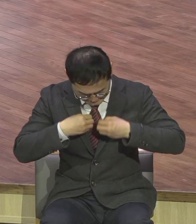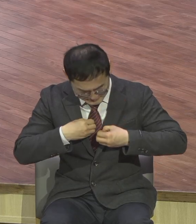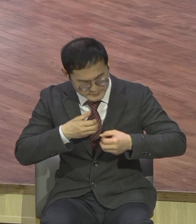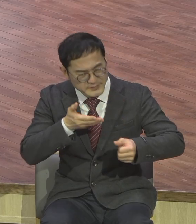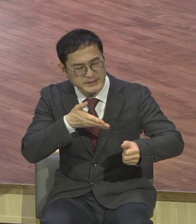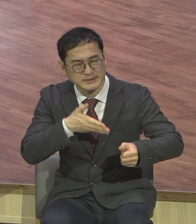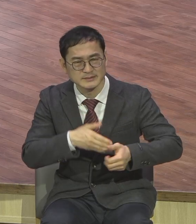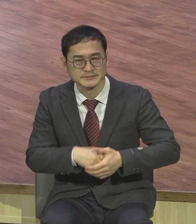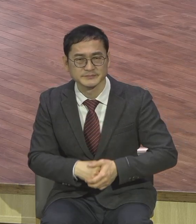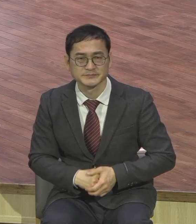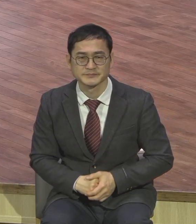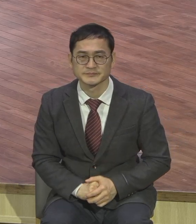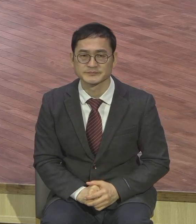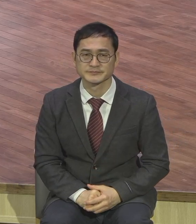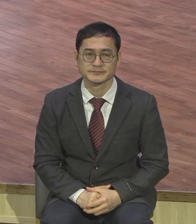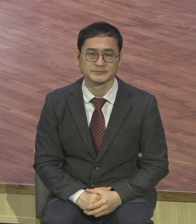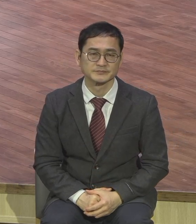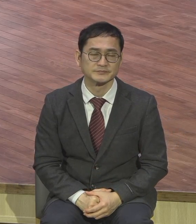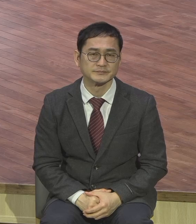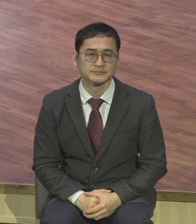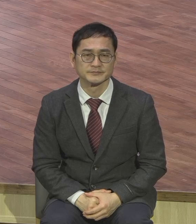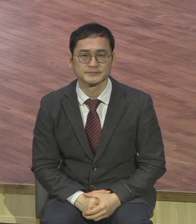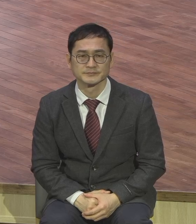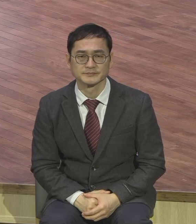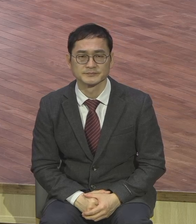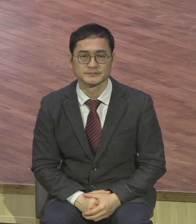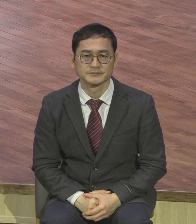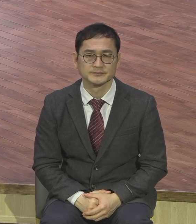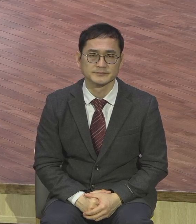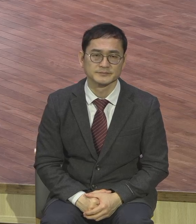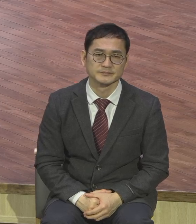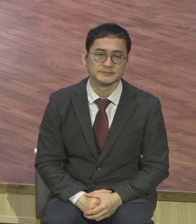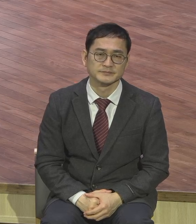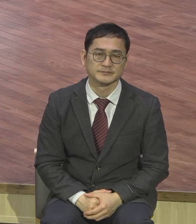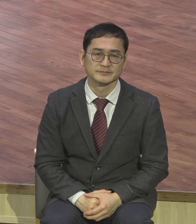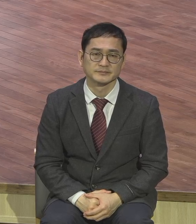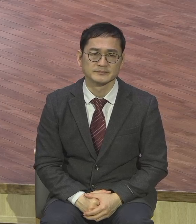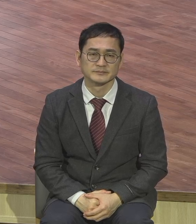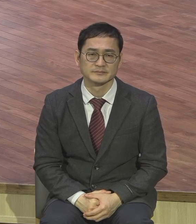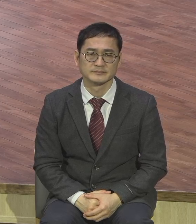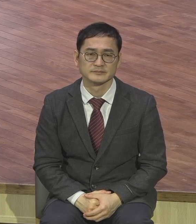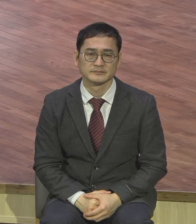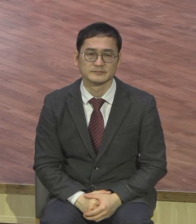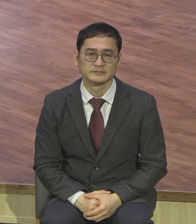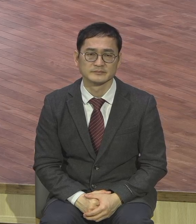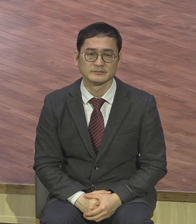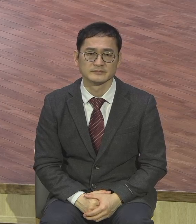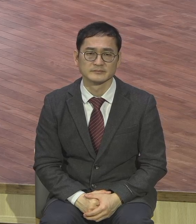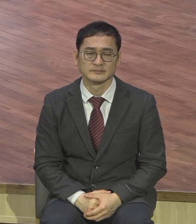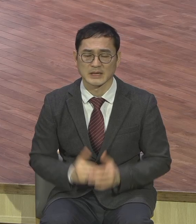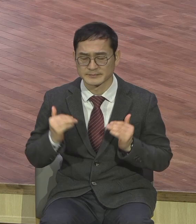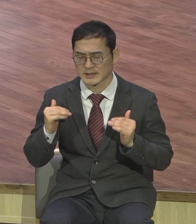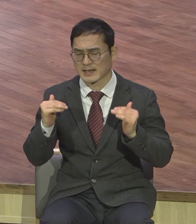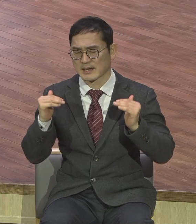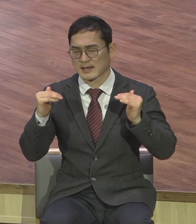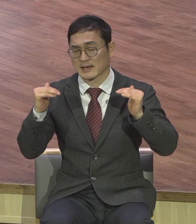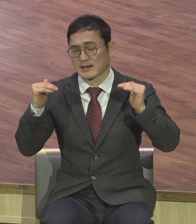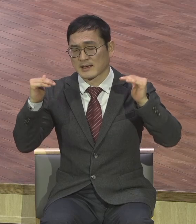성령해방제 저는 많이 보고 자랐어요 그 사람들의 말로가 얼마나 비참하느냐 나는 많이 보고